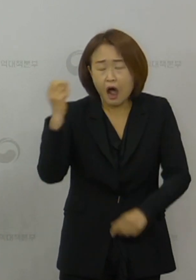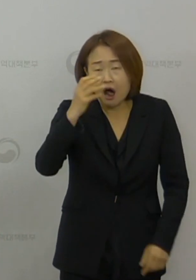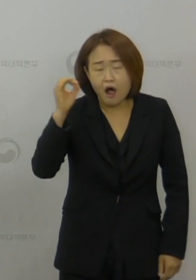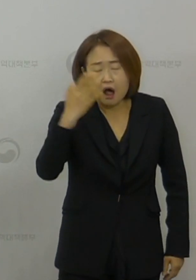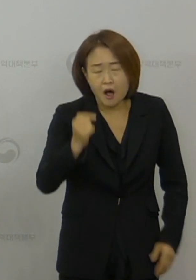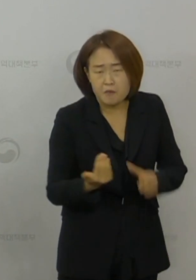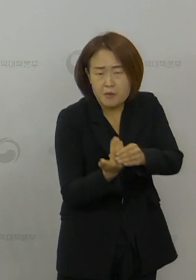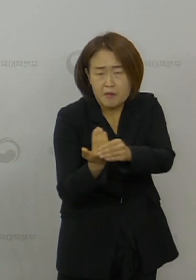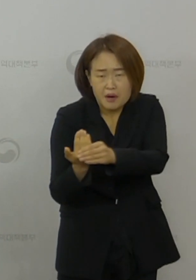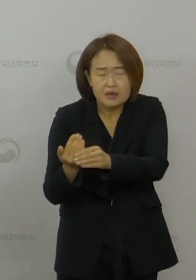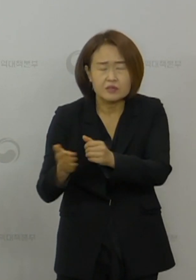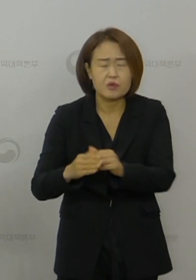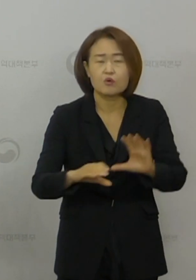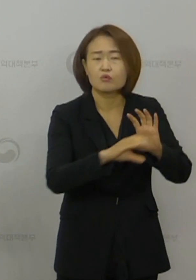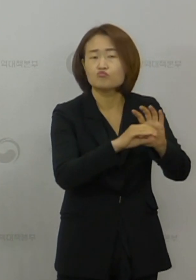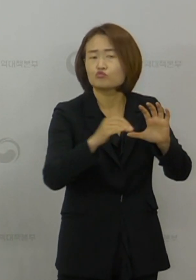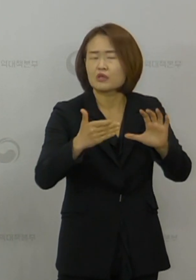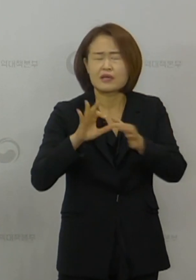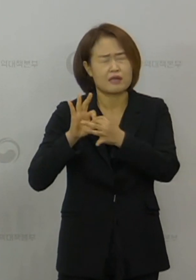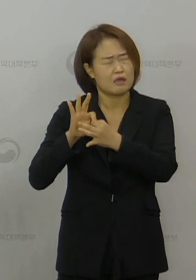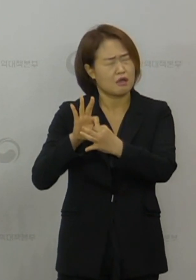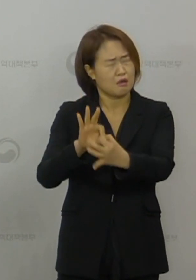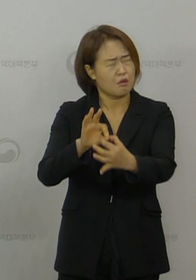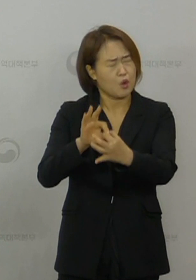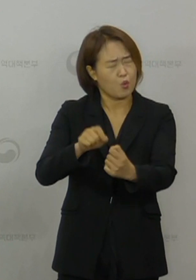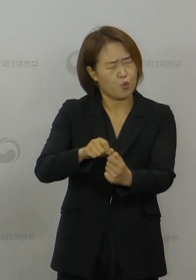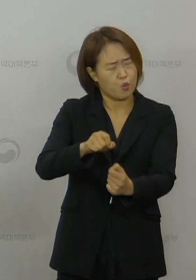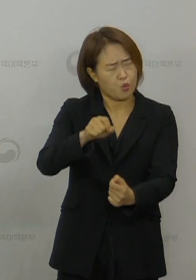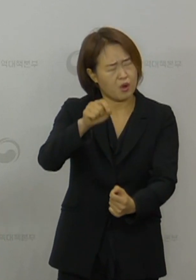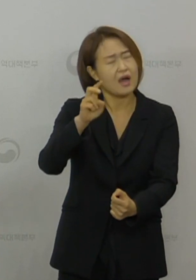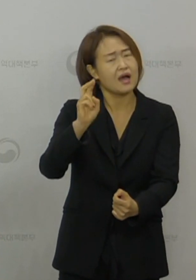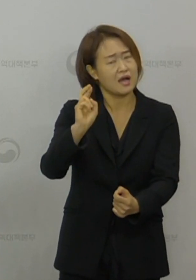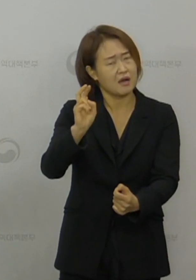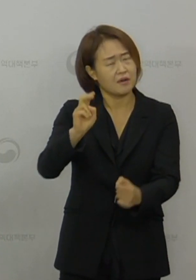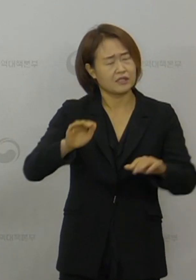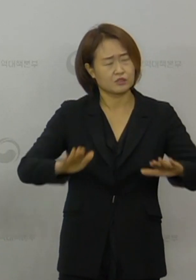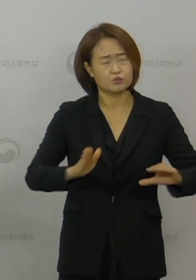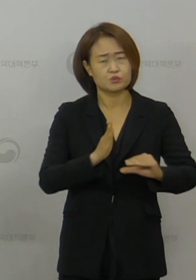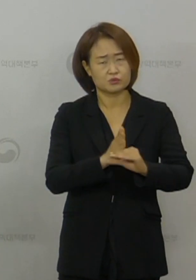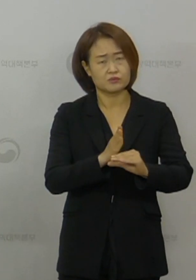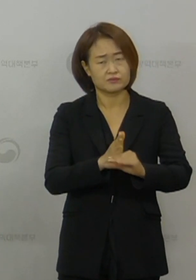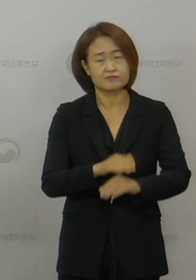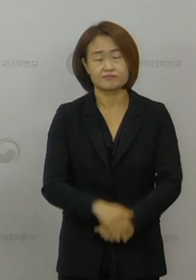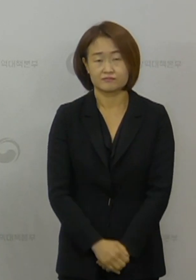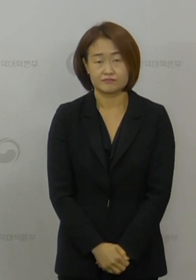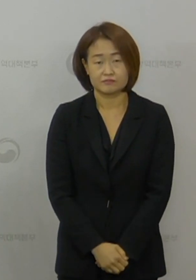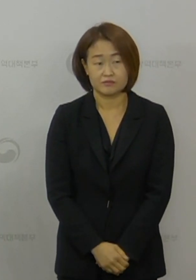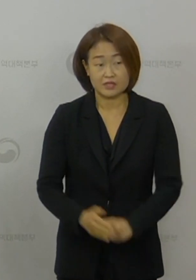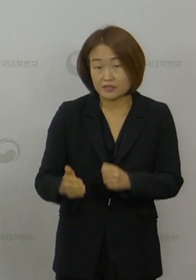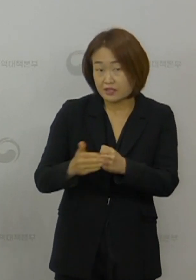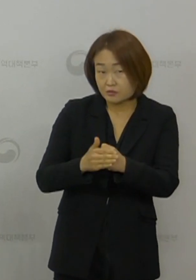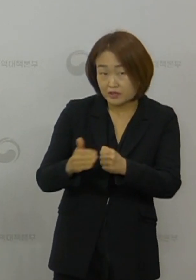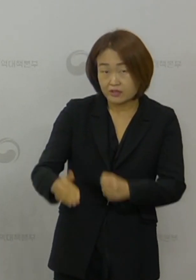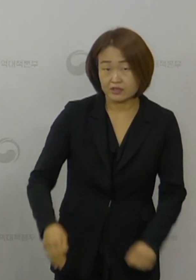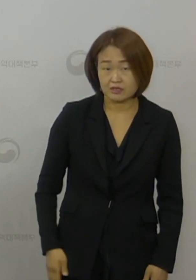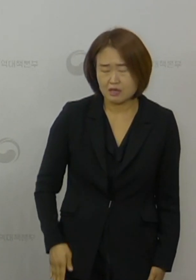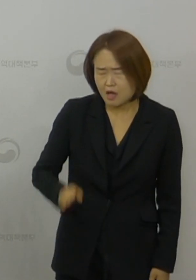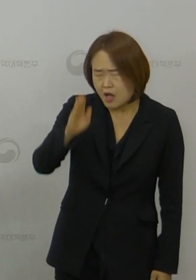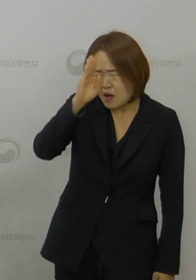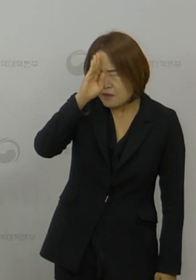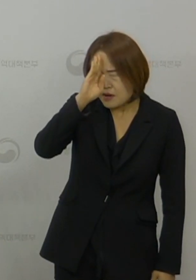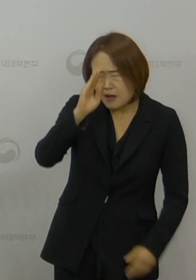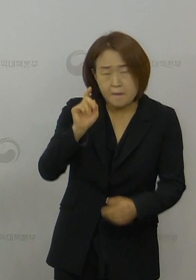코로나19 유행이 장기화될 가능성도 있는 것으로 판단을 하고 있습니다. 이에 따라서 증상